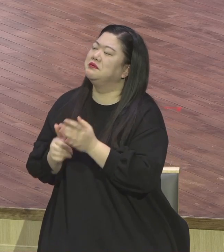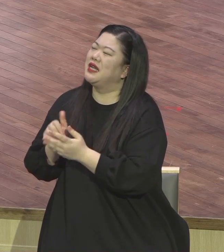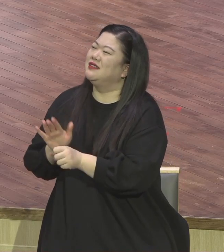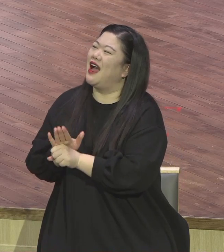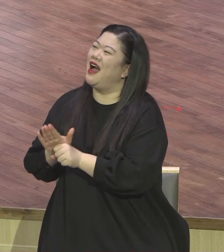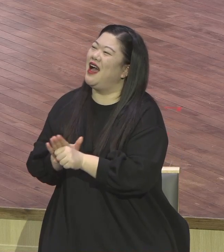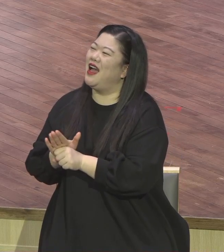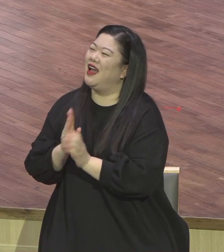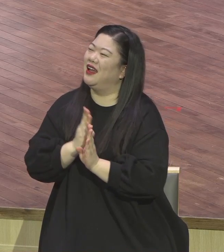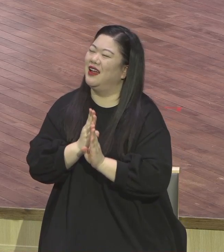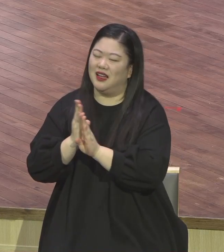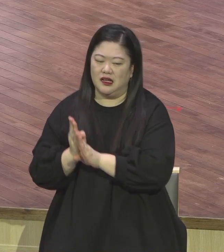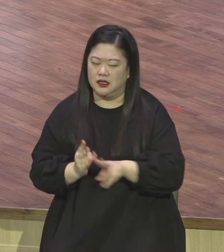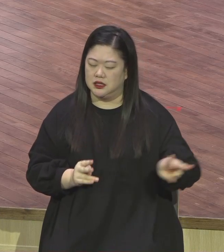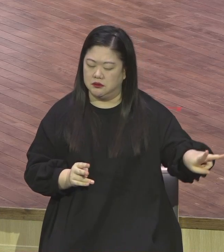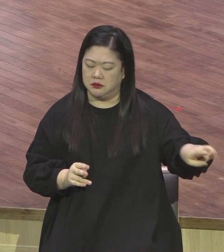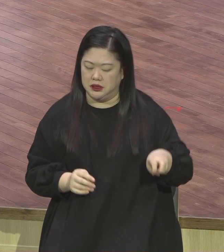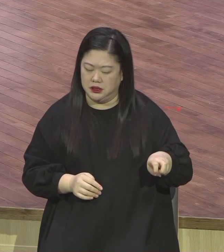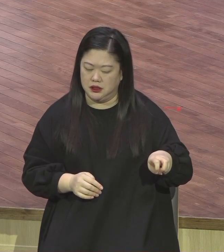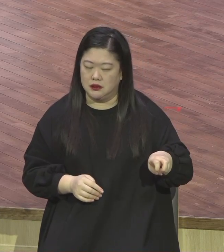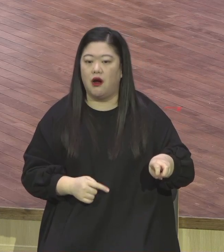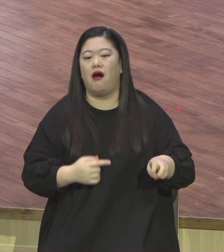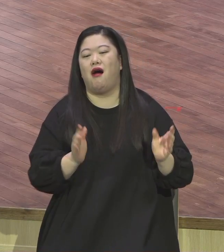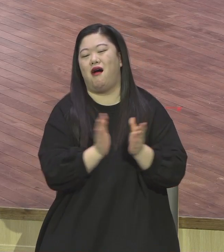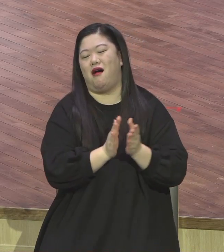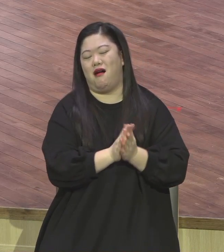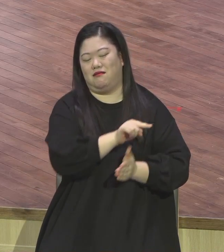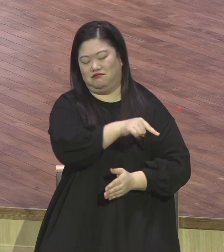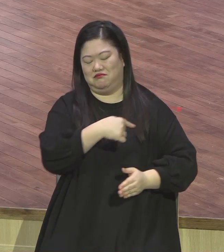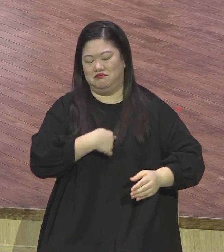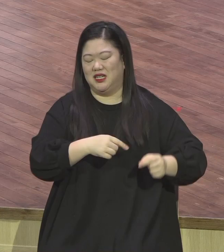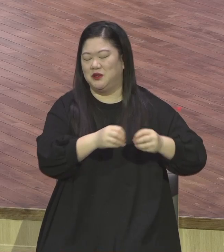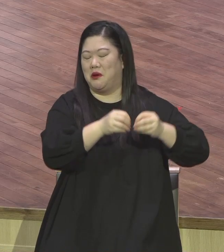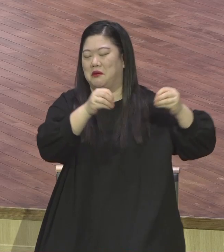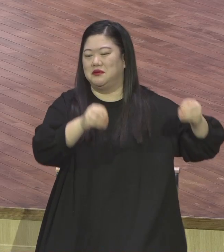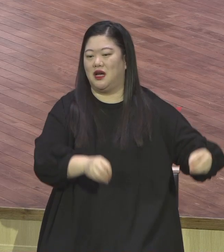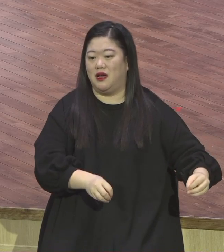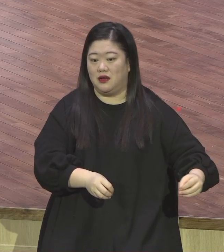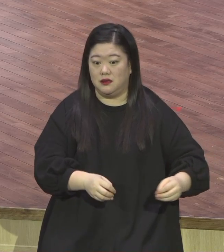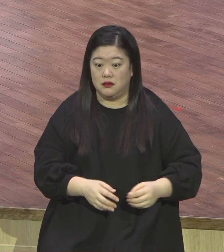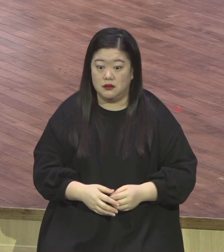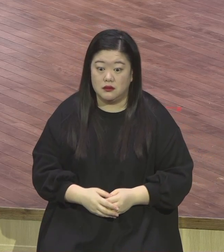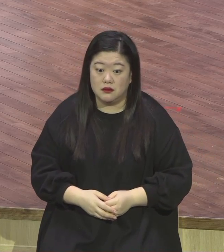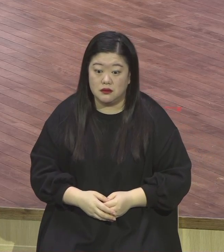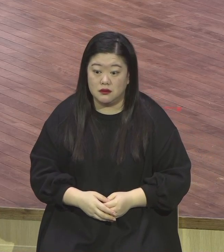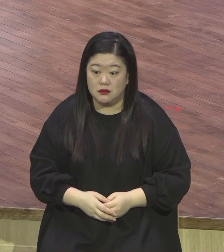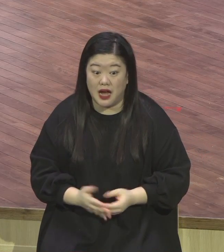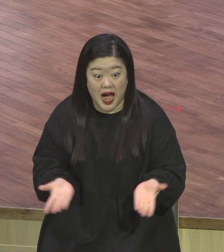복이 있나니 그들은 나의 영원한 친구가 될 것임이라 여기 아멘함 큰일 나요